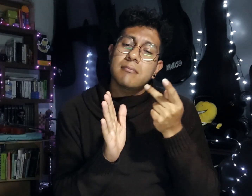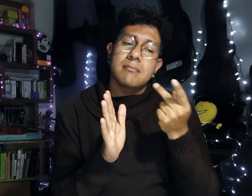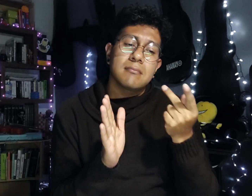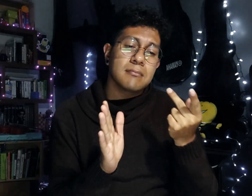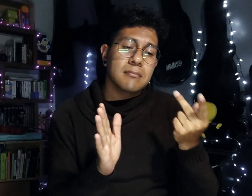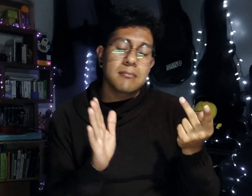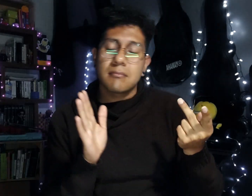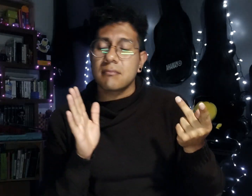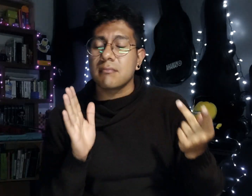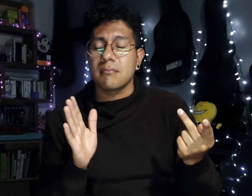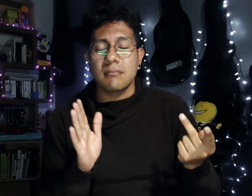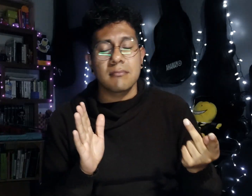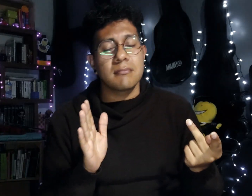Otra vez